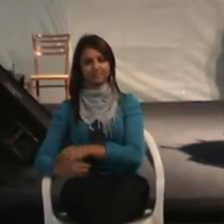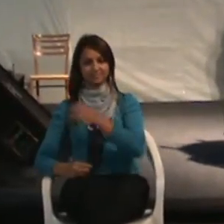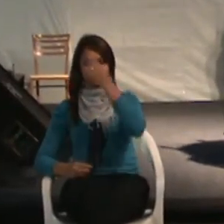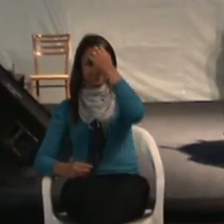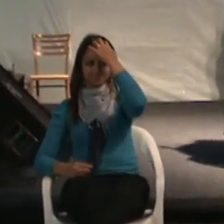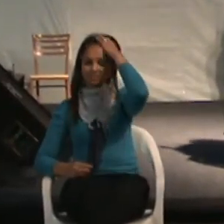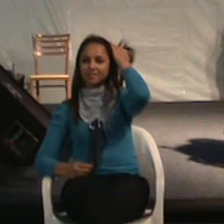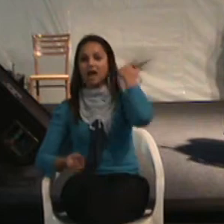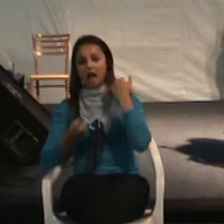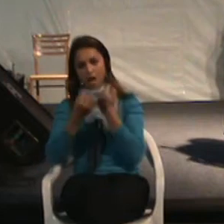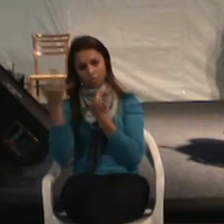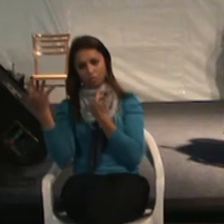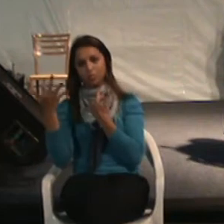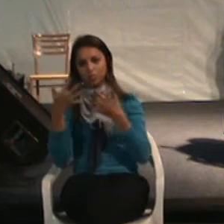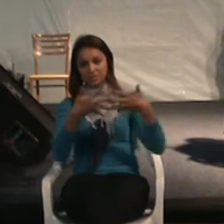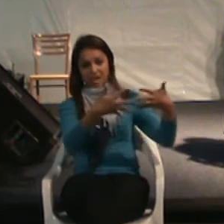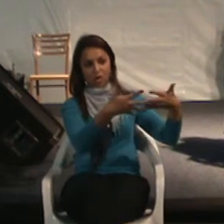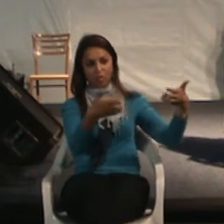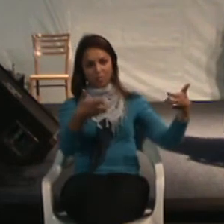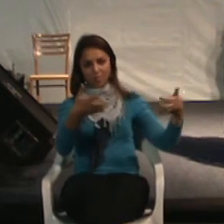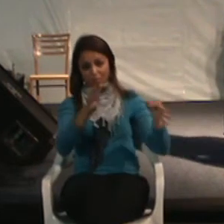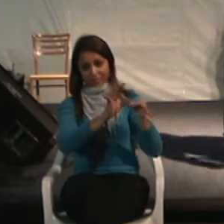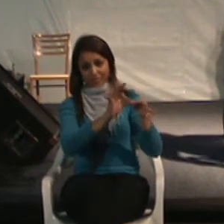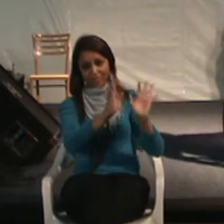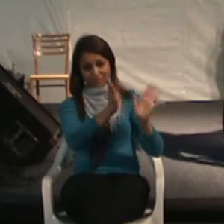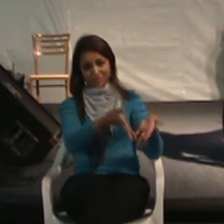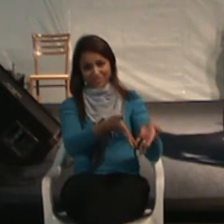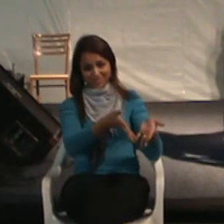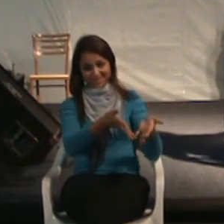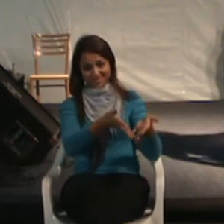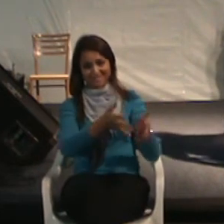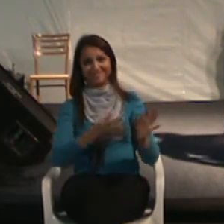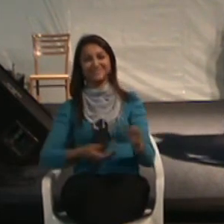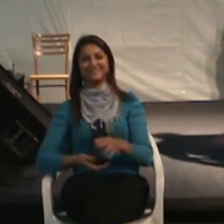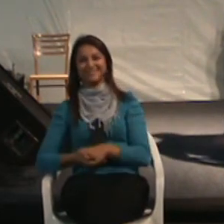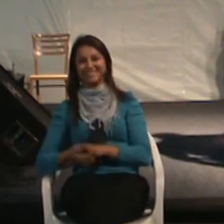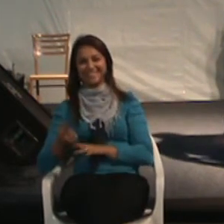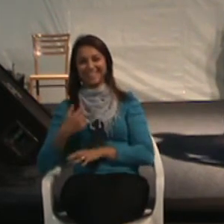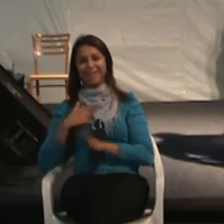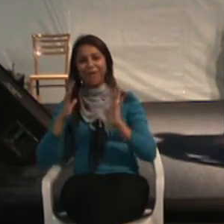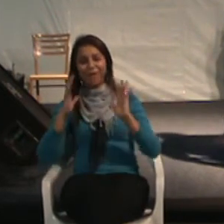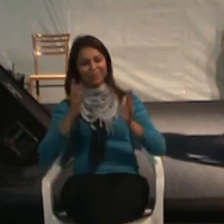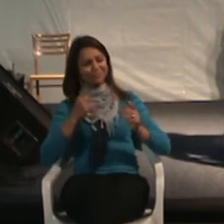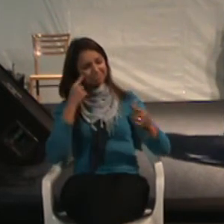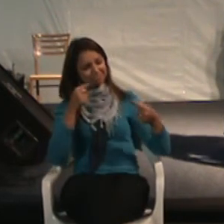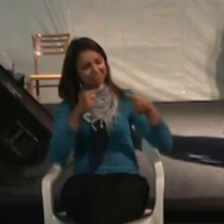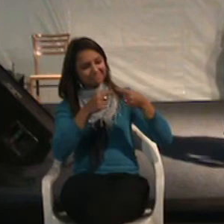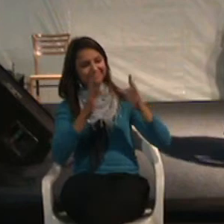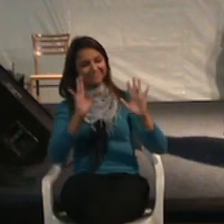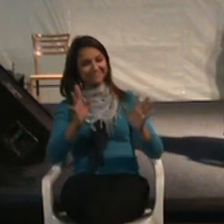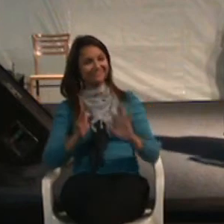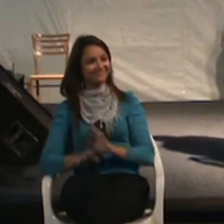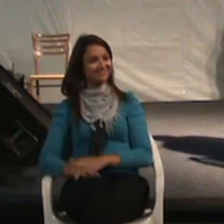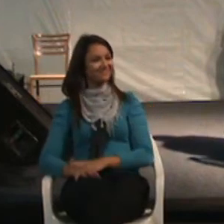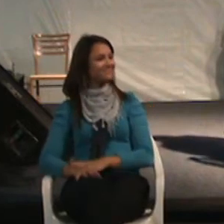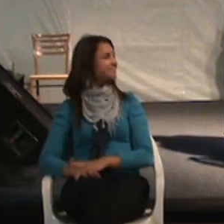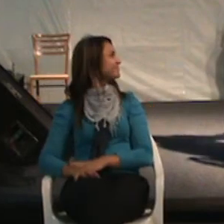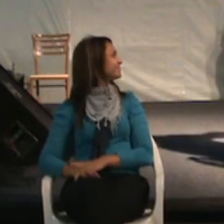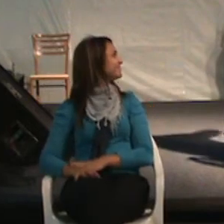Algumas coisas que a Popel está fazendo e onde ela está se encaixando já nesses sistemas. Então, veja só.